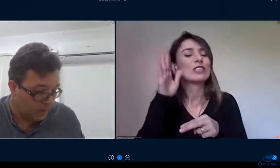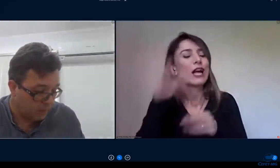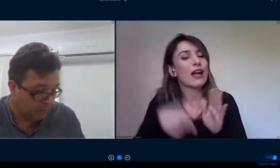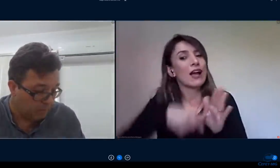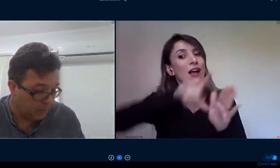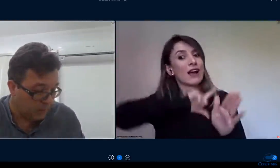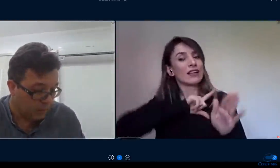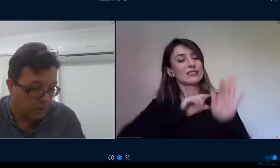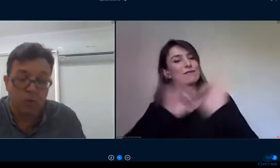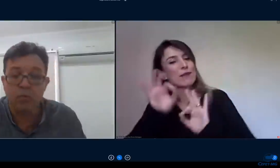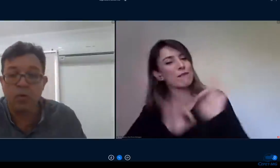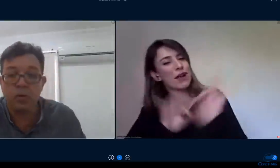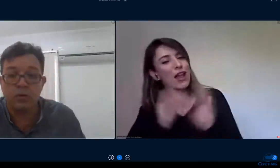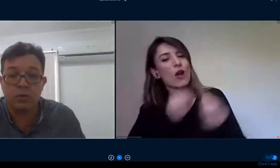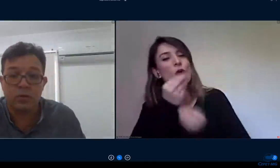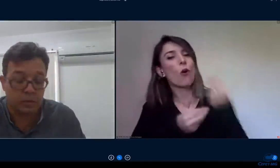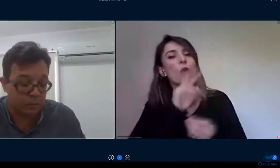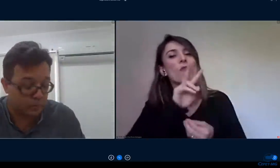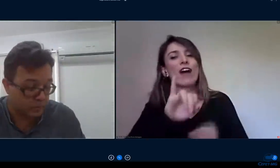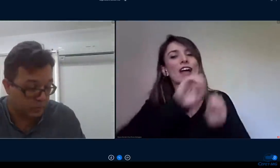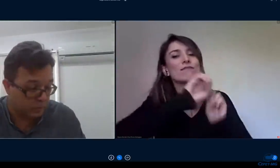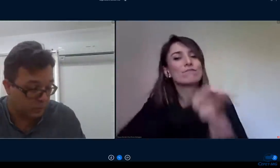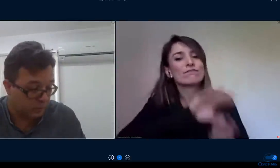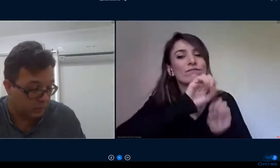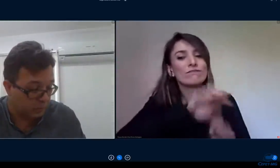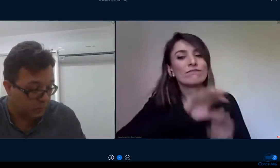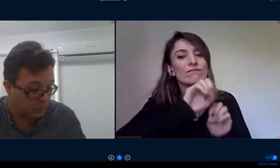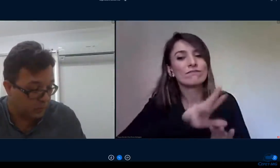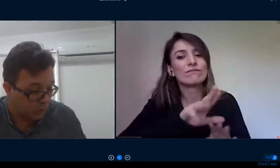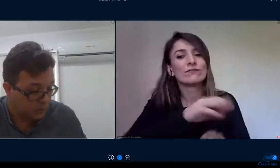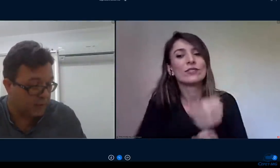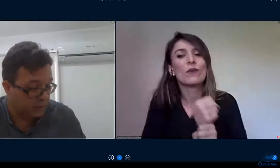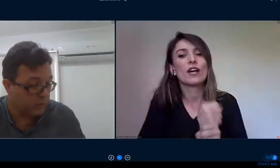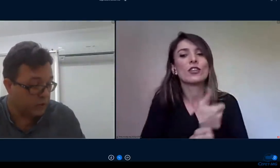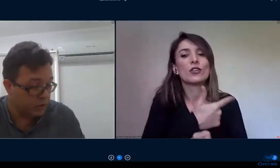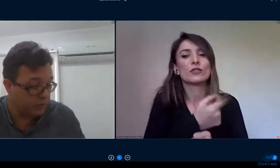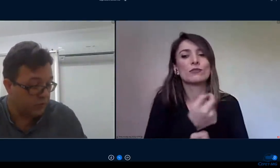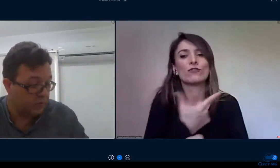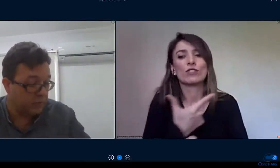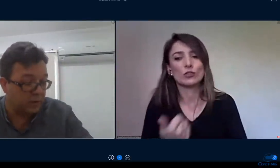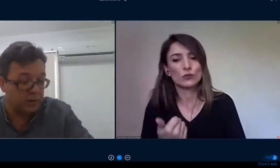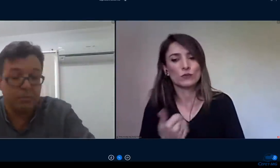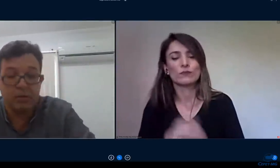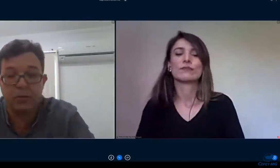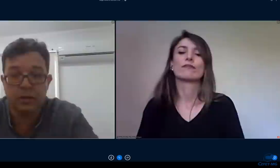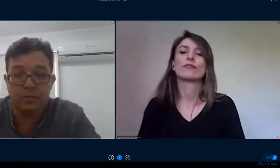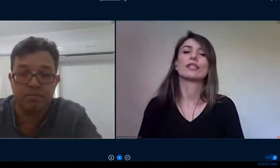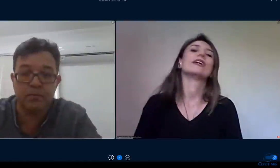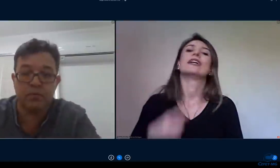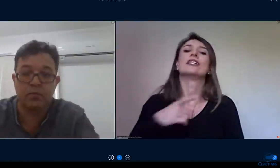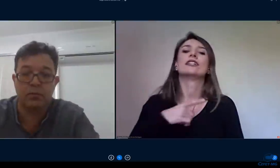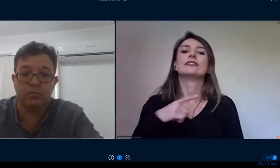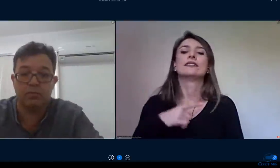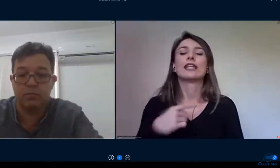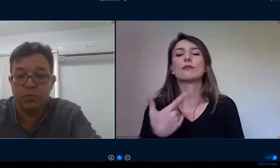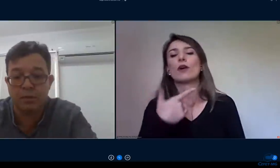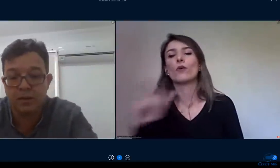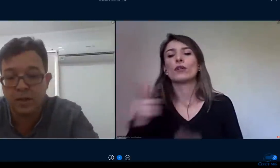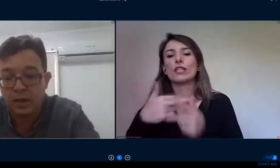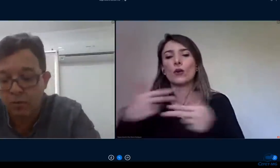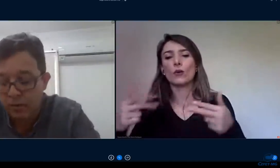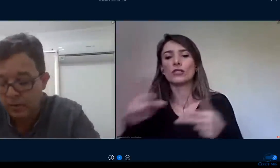então uma outra uma outra ação que a gente fez aqui que também foi foi